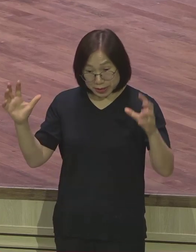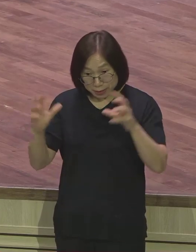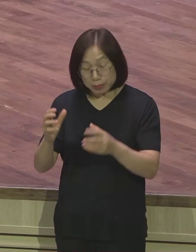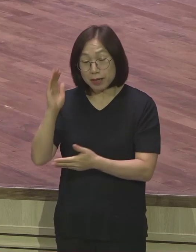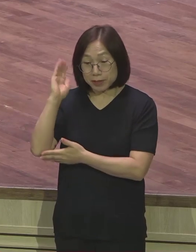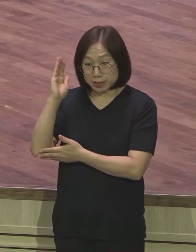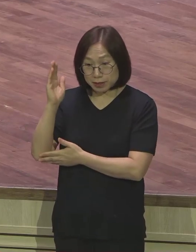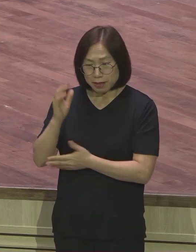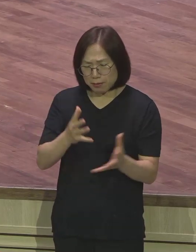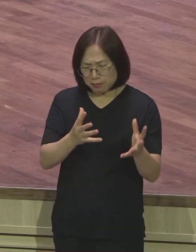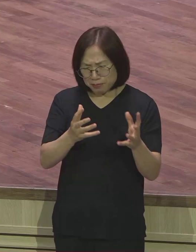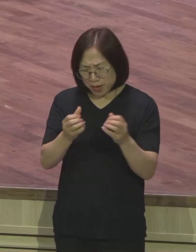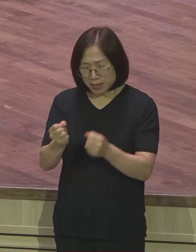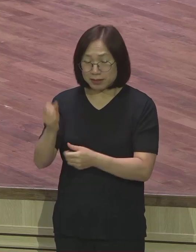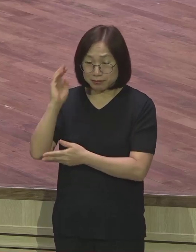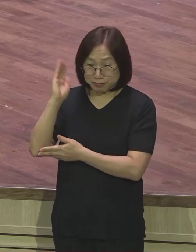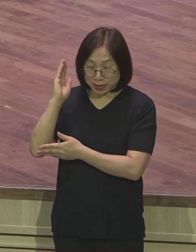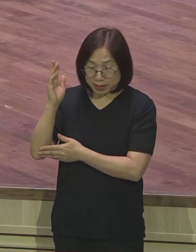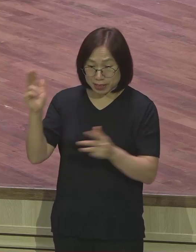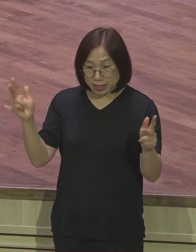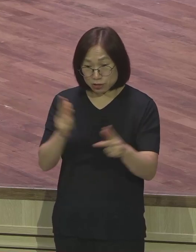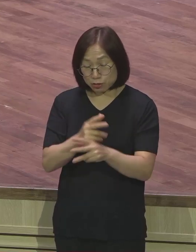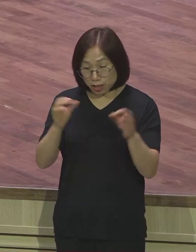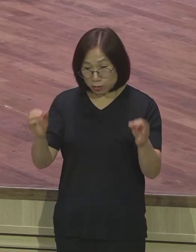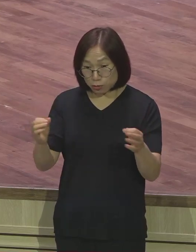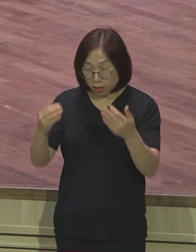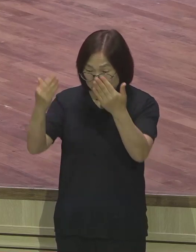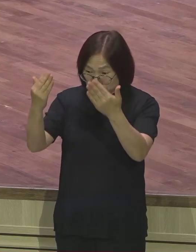수많은 메시지를 한 주간에 저와 여러분들이 받고 살아가고 있습니다